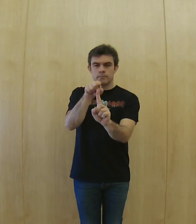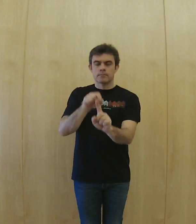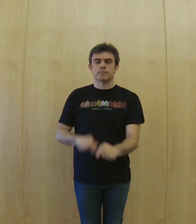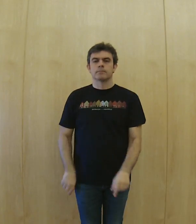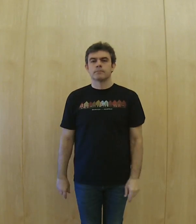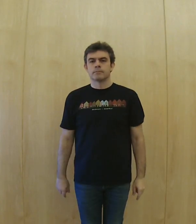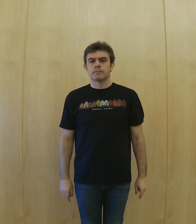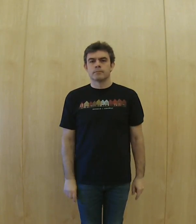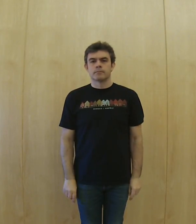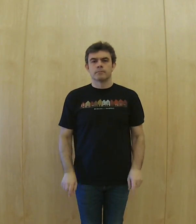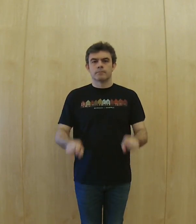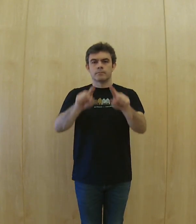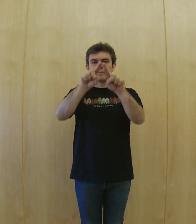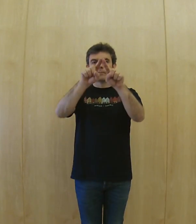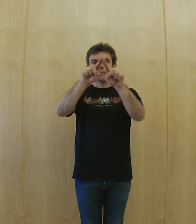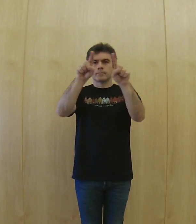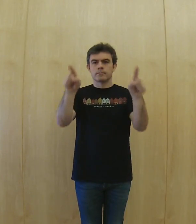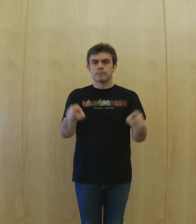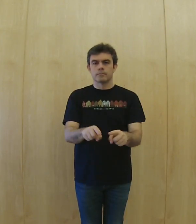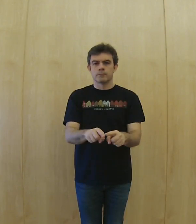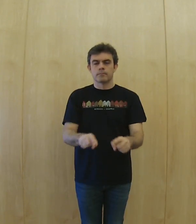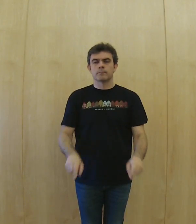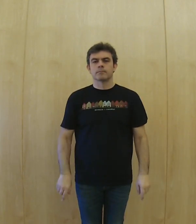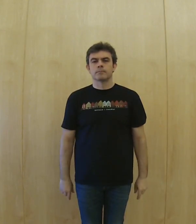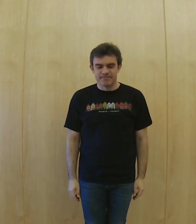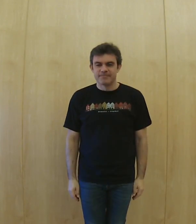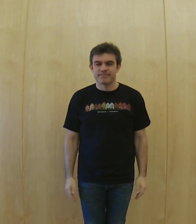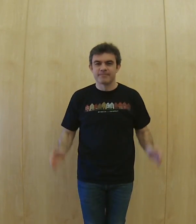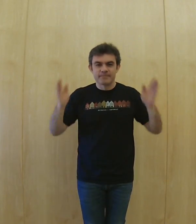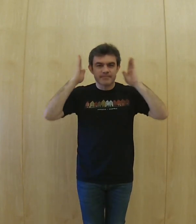colectivo, more space feather,